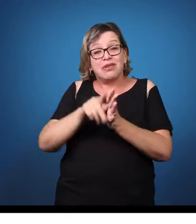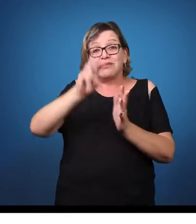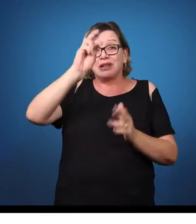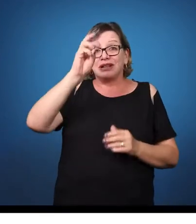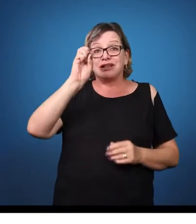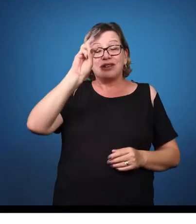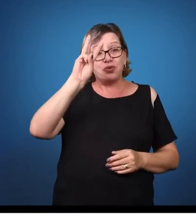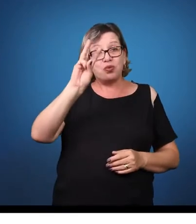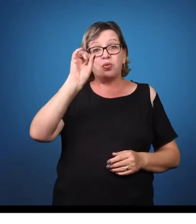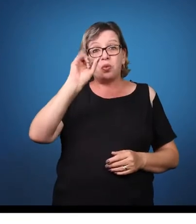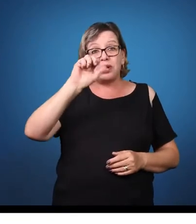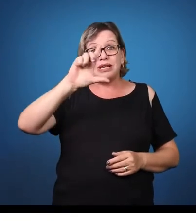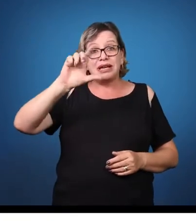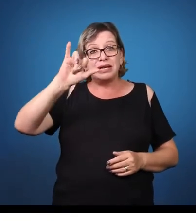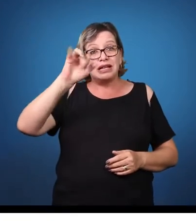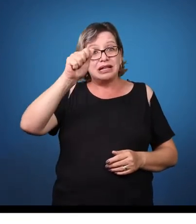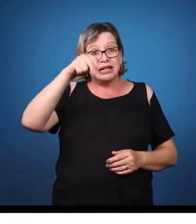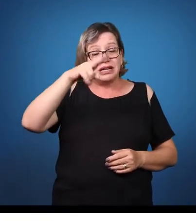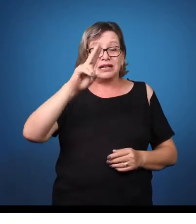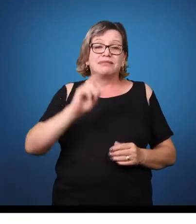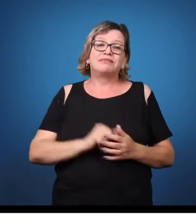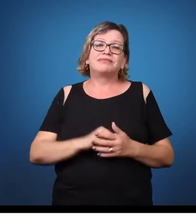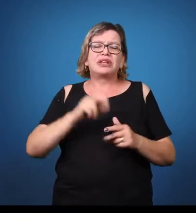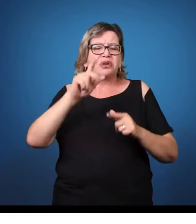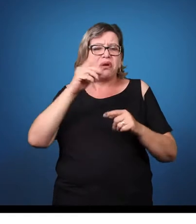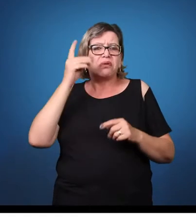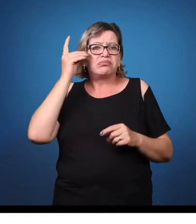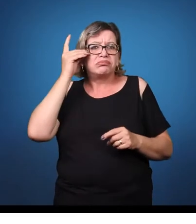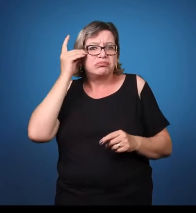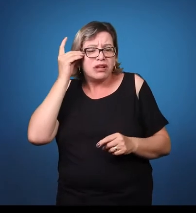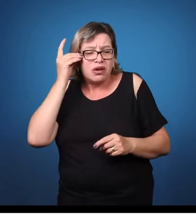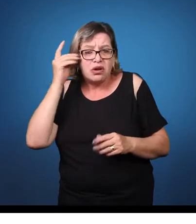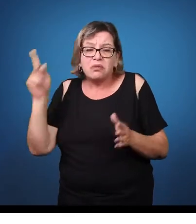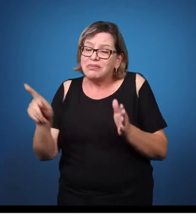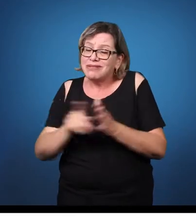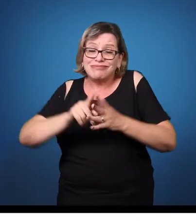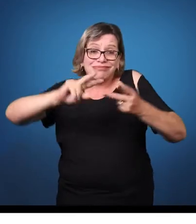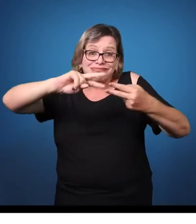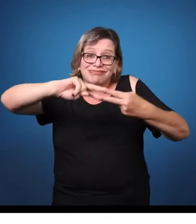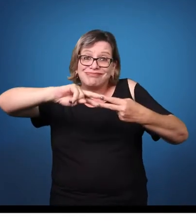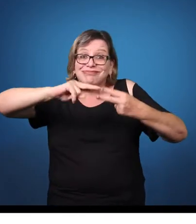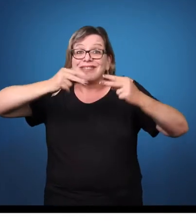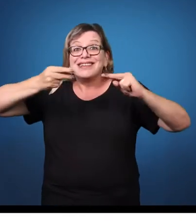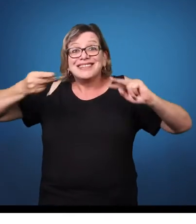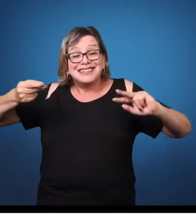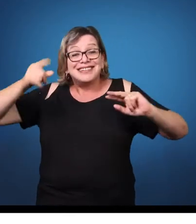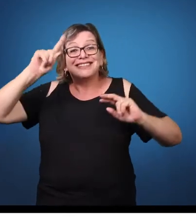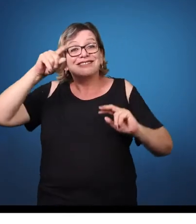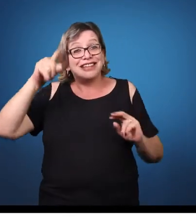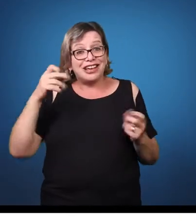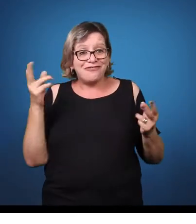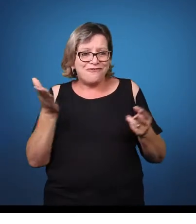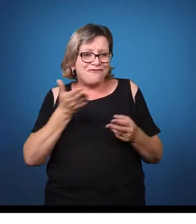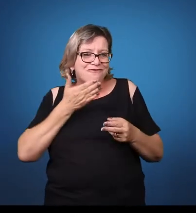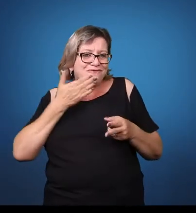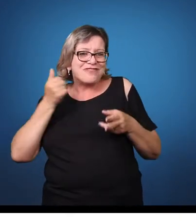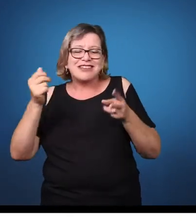genéticas, facilmente de serem identificadas de acordo com aquilo que se enquadra a